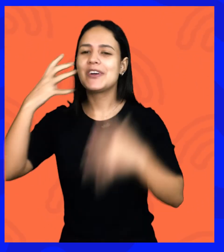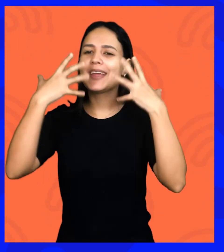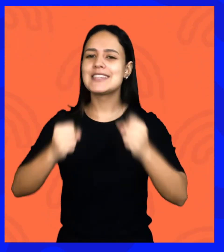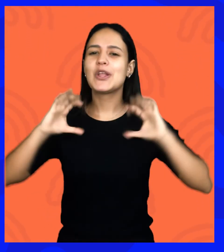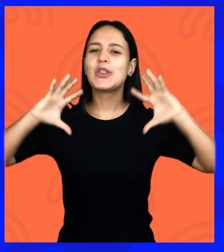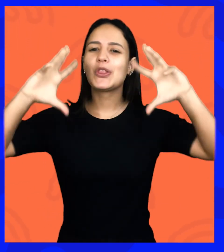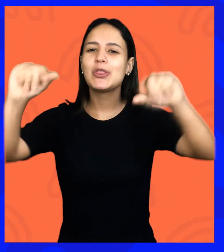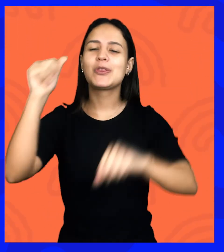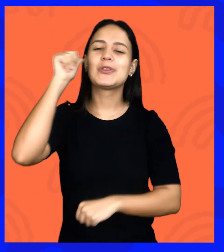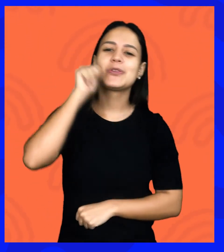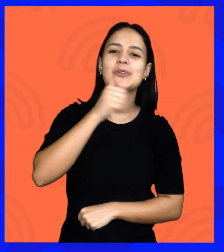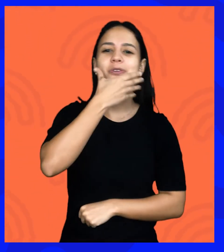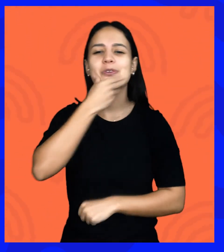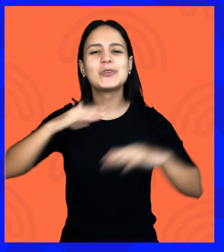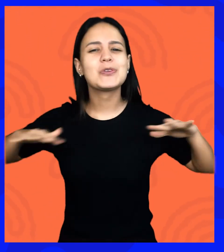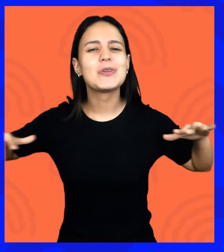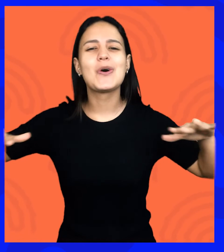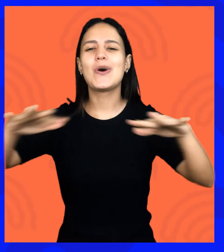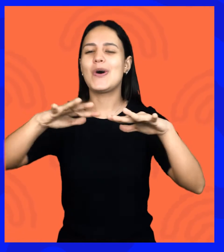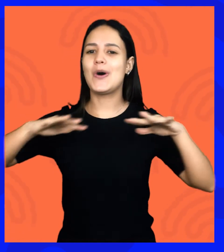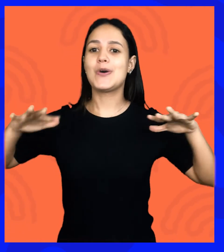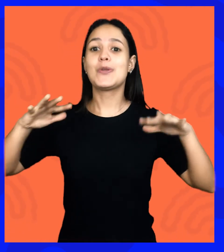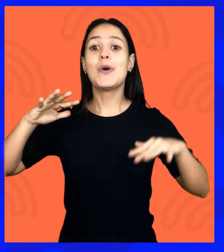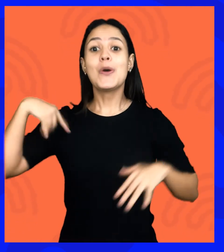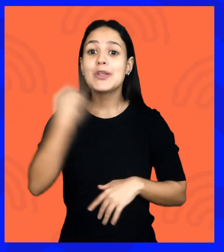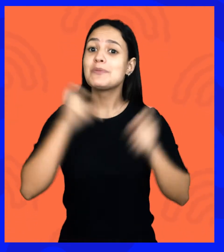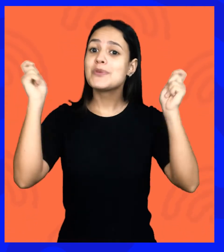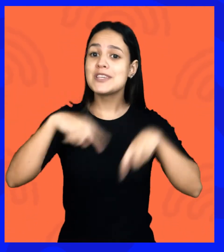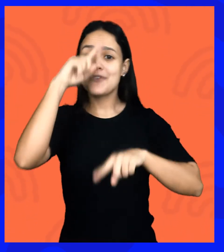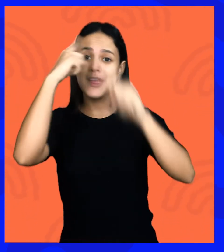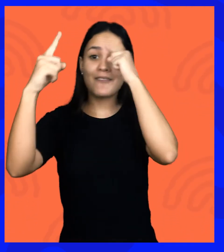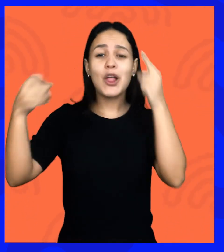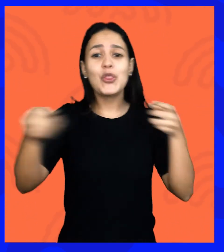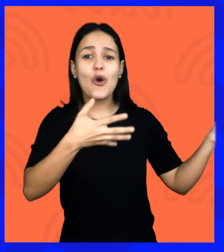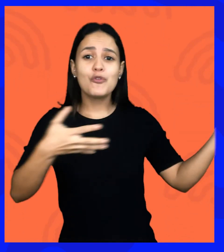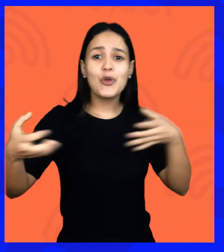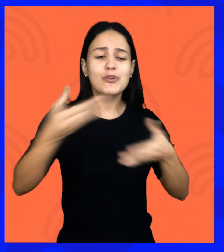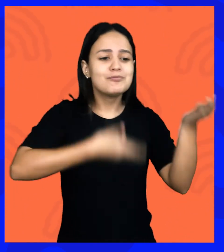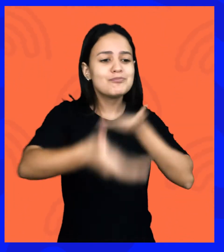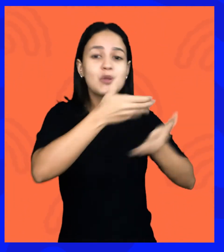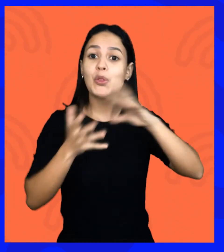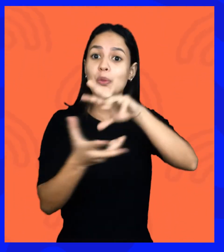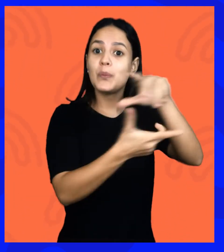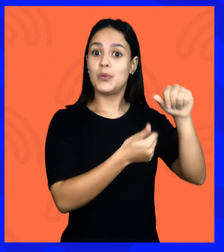todos e todes e que nós possamos inventar novas formas de habitar o mundo onde a